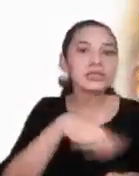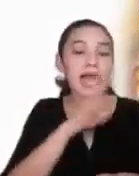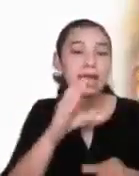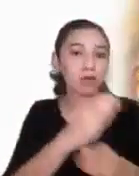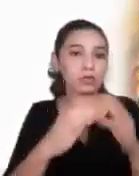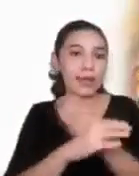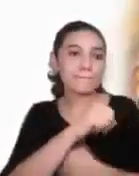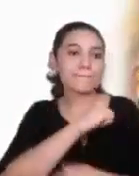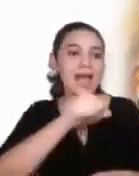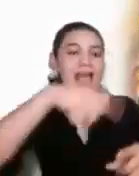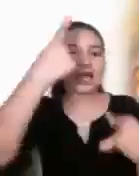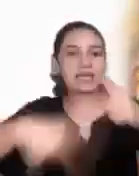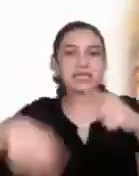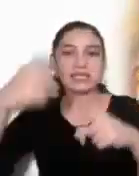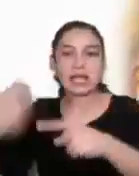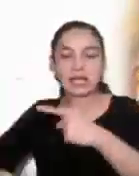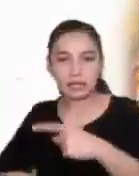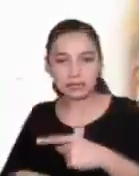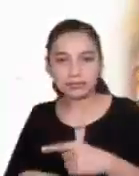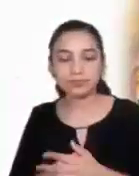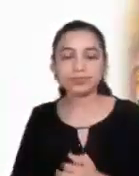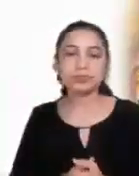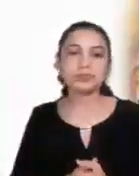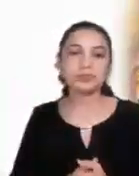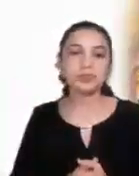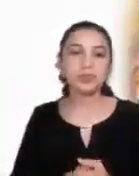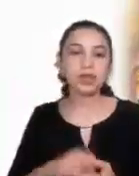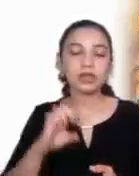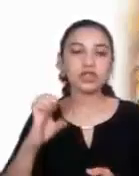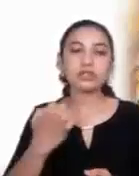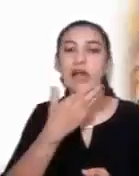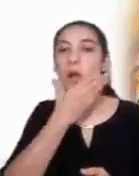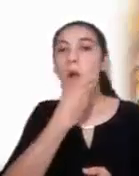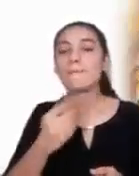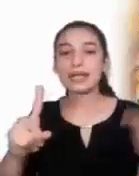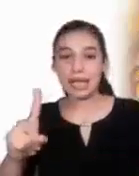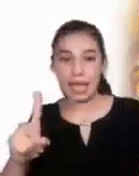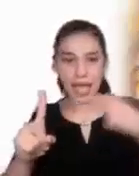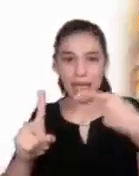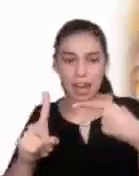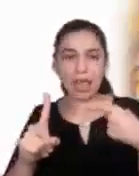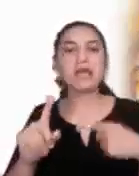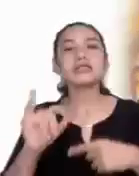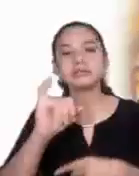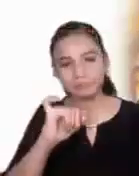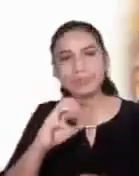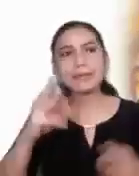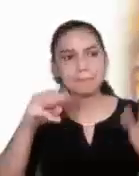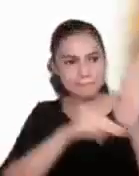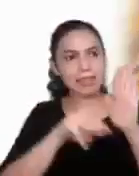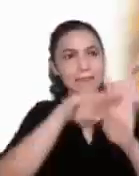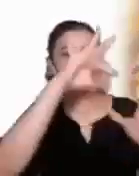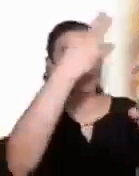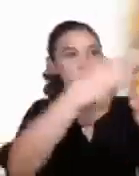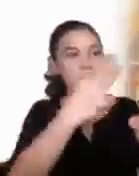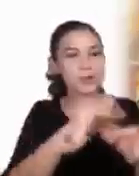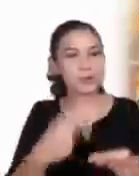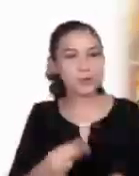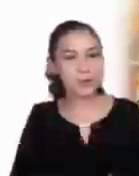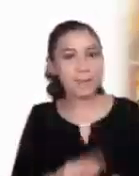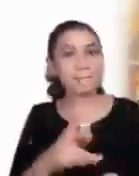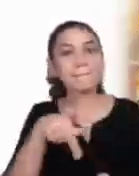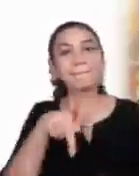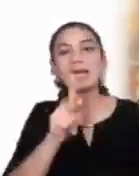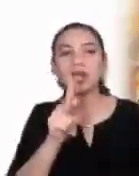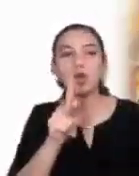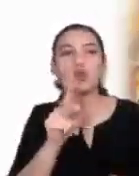Así que aquel hombre prefiere seguir cumpliendo mandamientos, pero no se arriesga a la aventura de una entrega total y